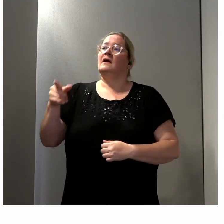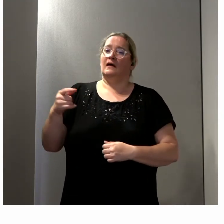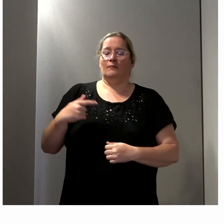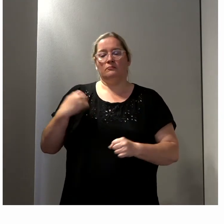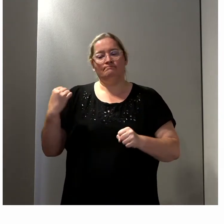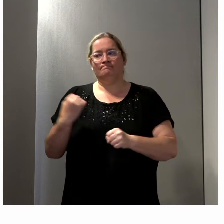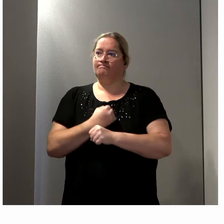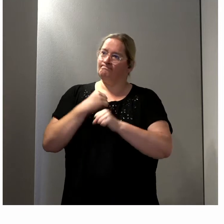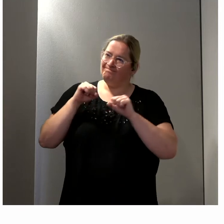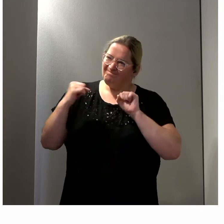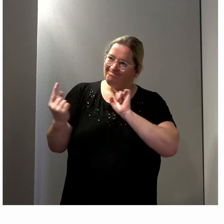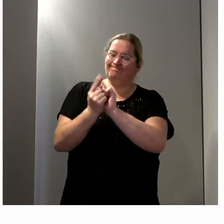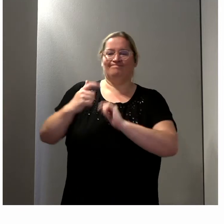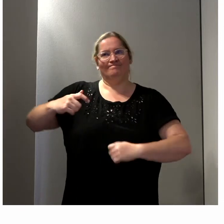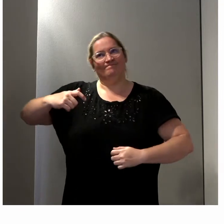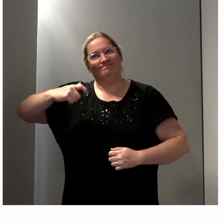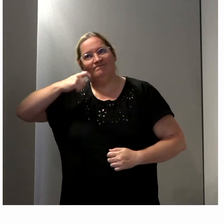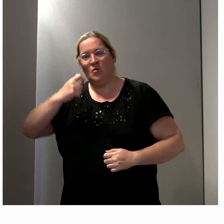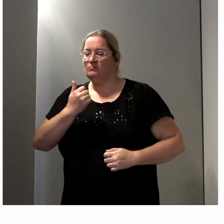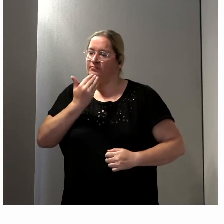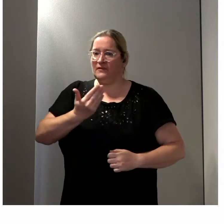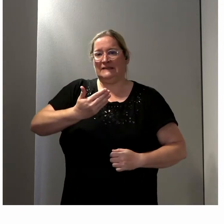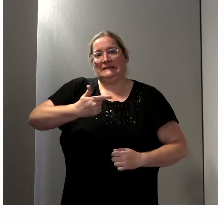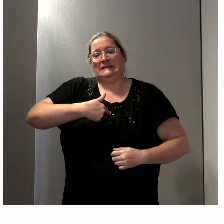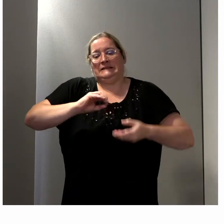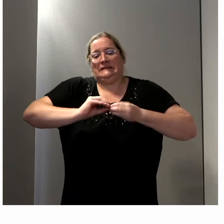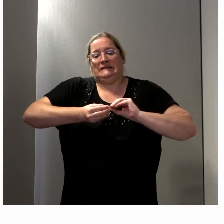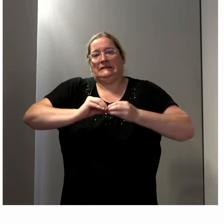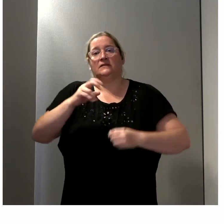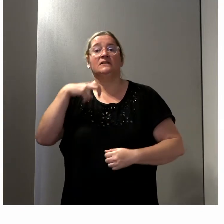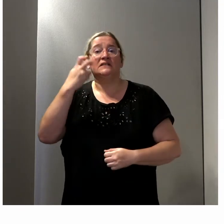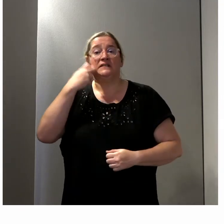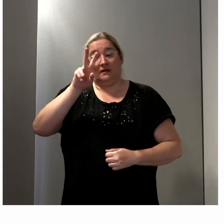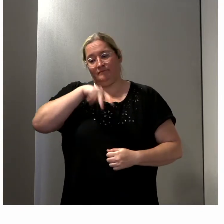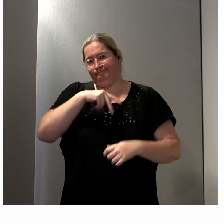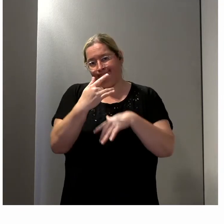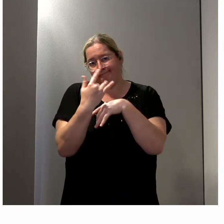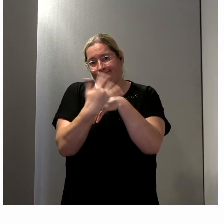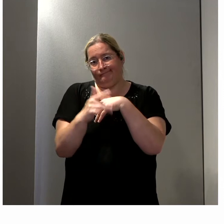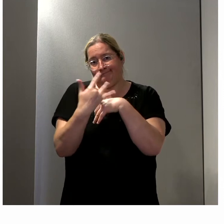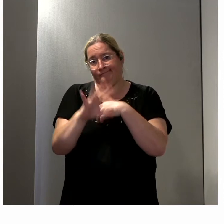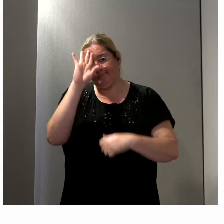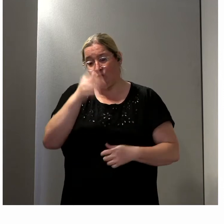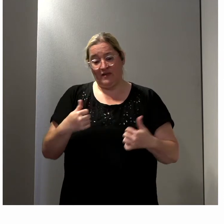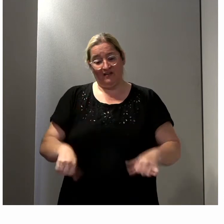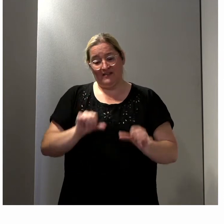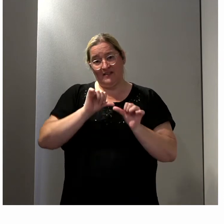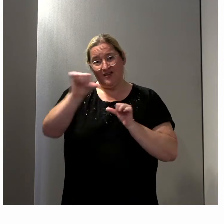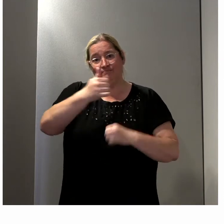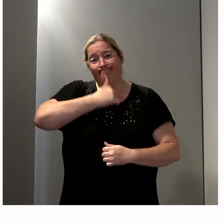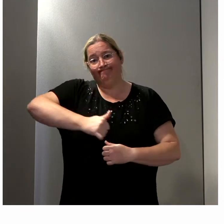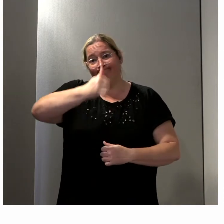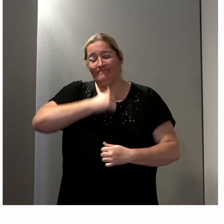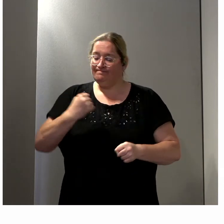rencontrer en présentiel, mais j'ai des problèmes de grand retard de train avec la SNCF, qui explique que je sois restée à distance,